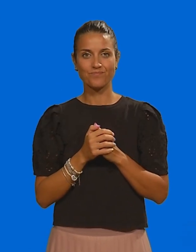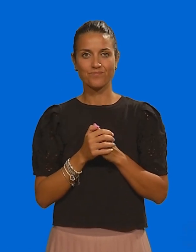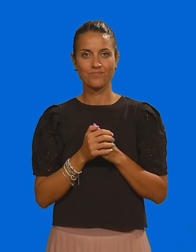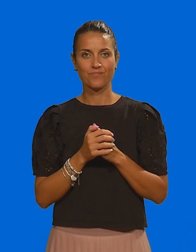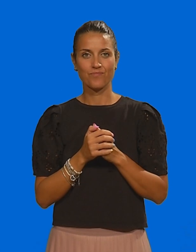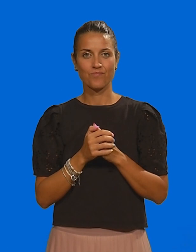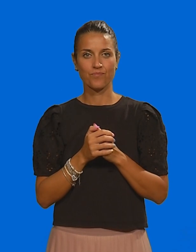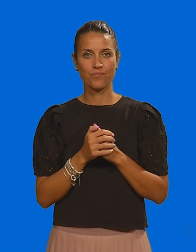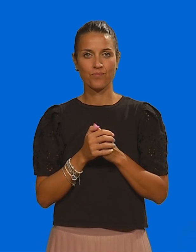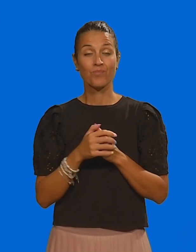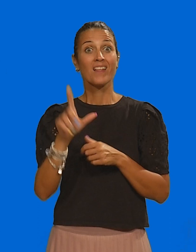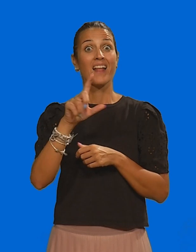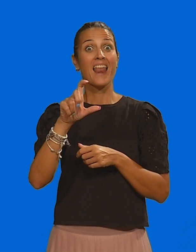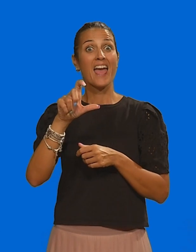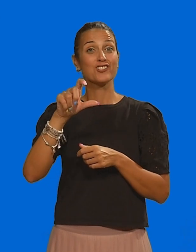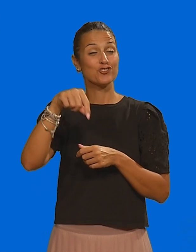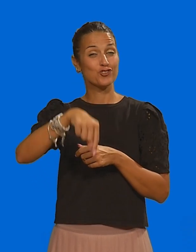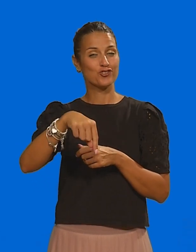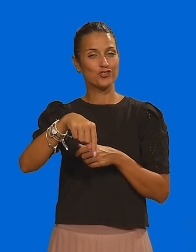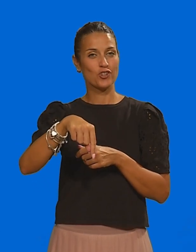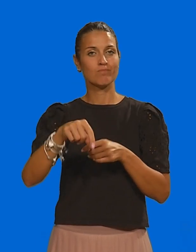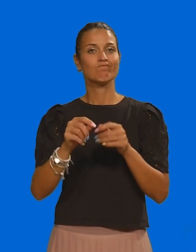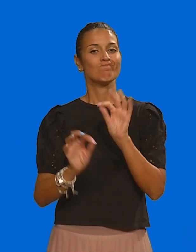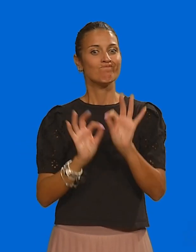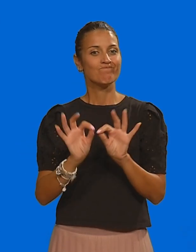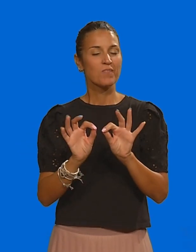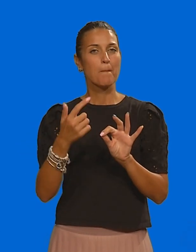Il capoluogo si prepara alla festa in onore di Santo Ronzo Giusto e Fortunato.